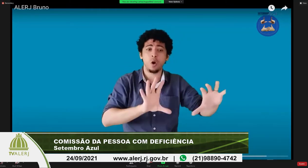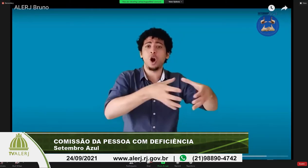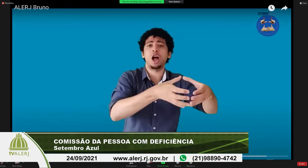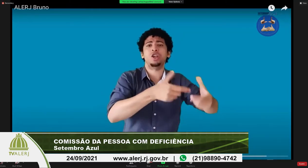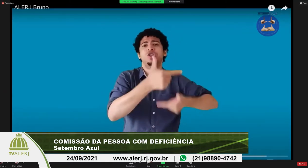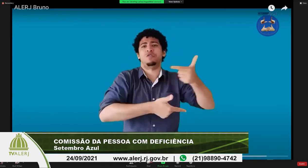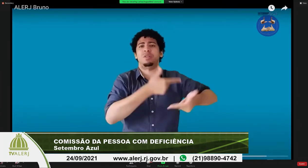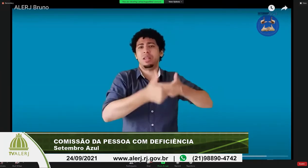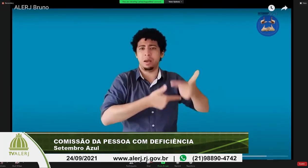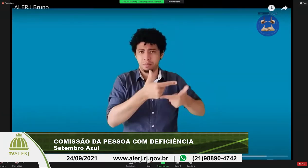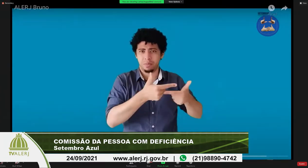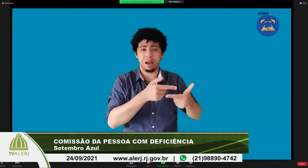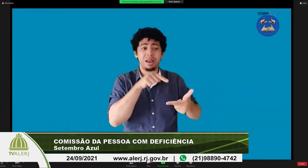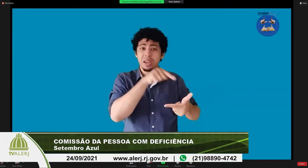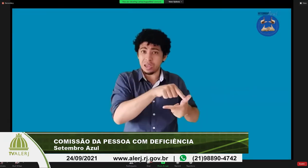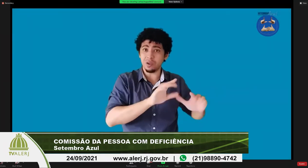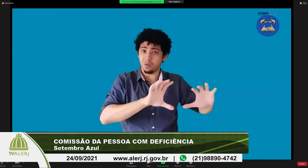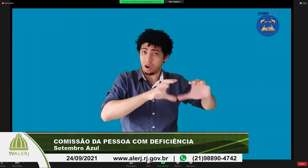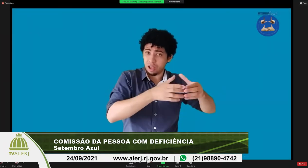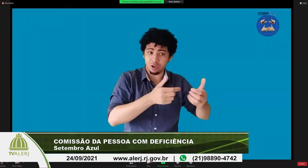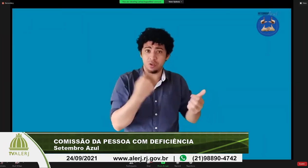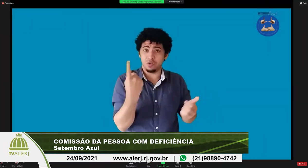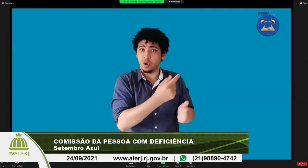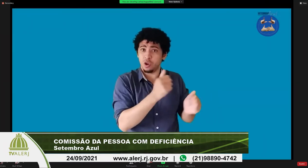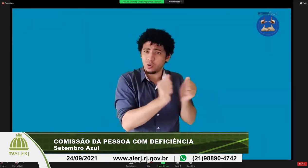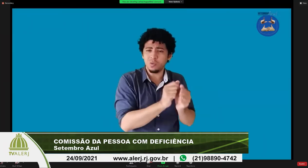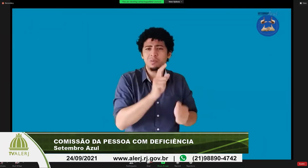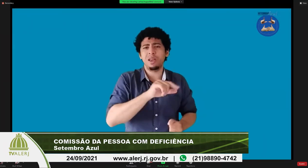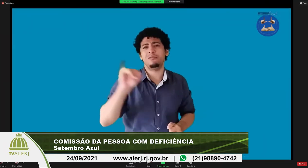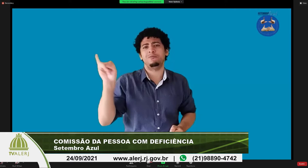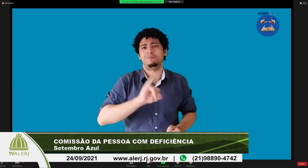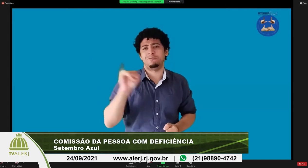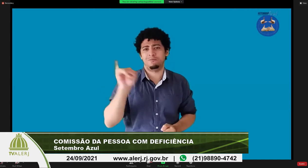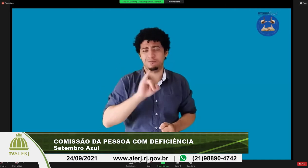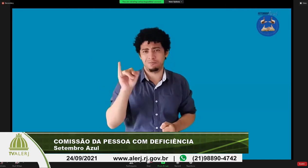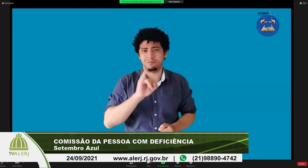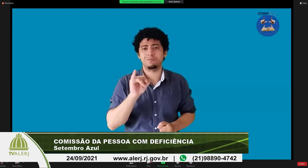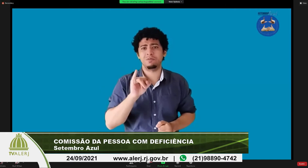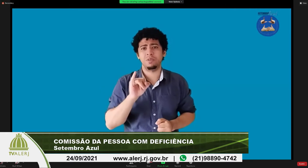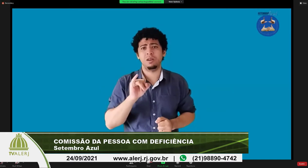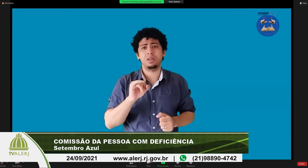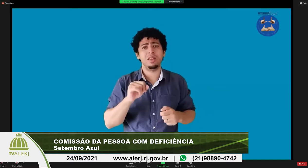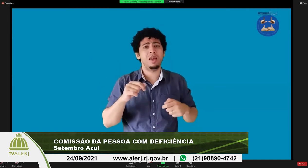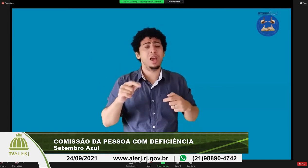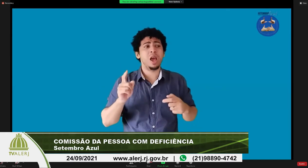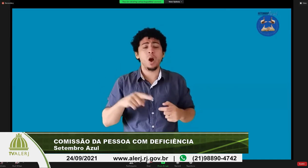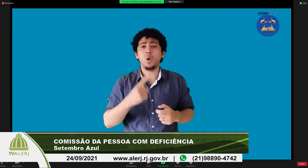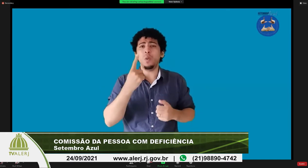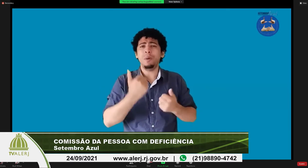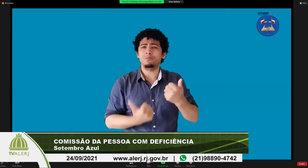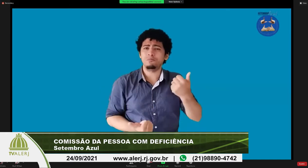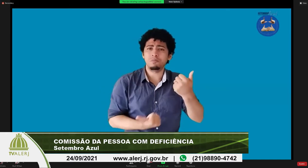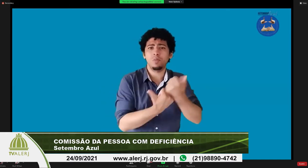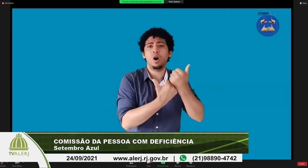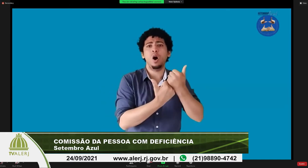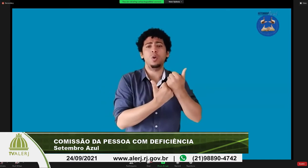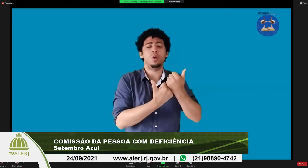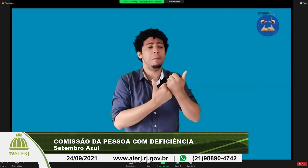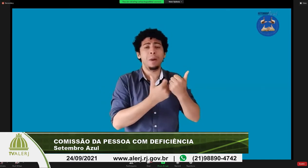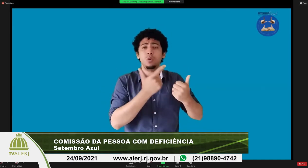projeto tenha um engajamento para que outras pessoas possam se trabalhar e vivenciar essas questões isso é importantíssimo que possa realmente